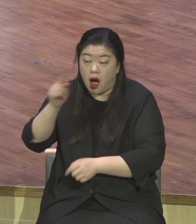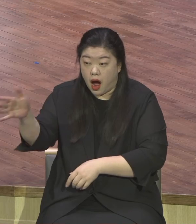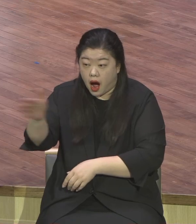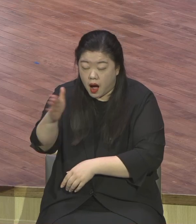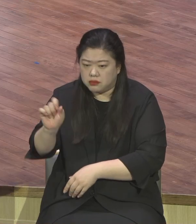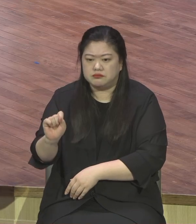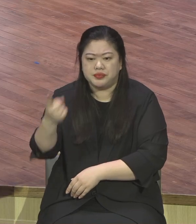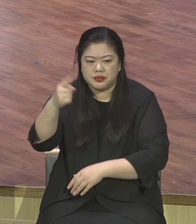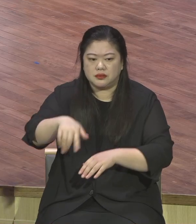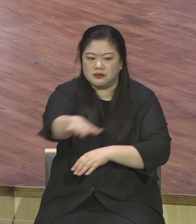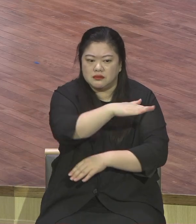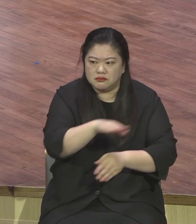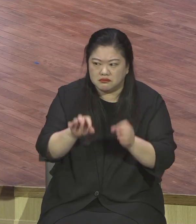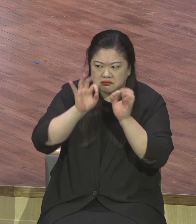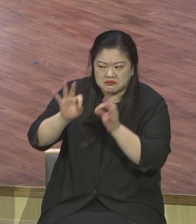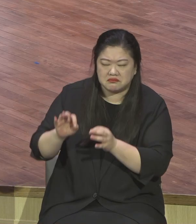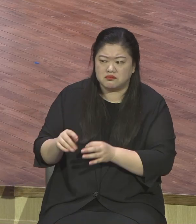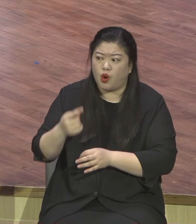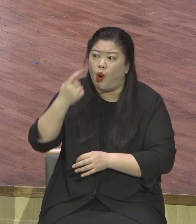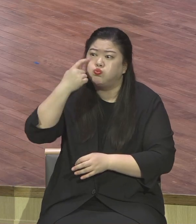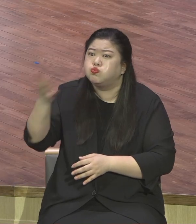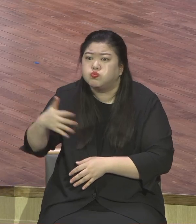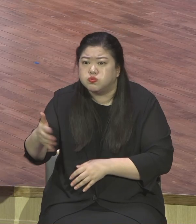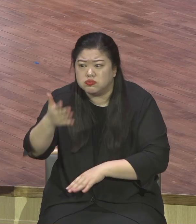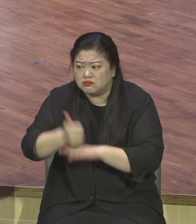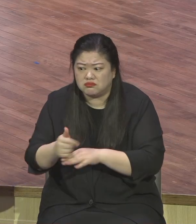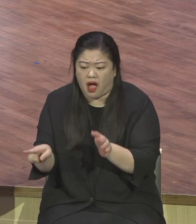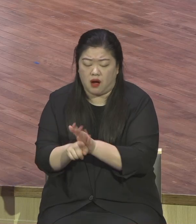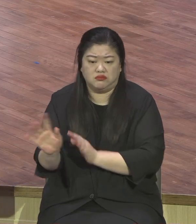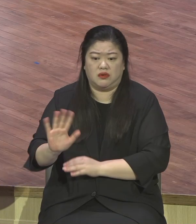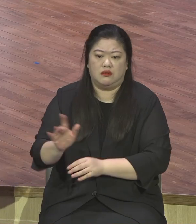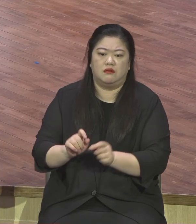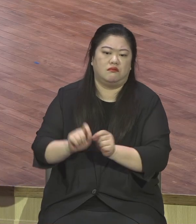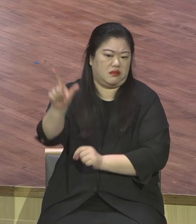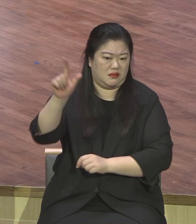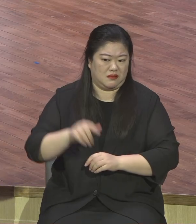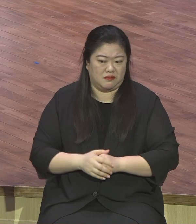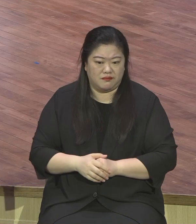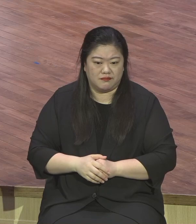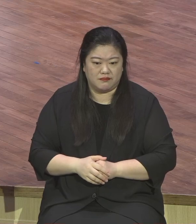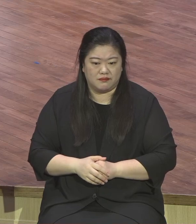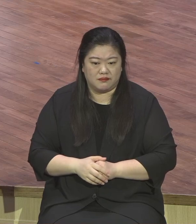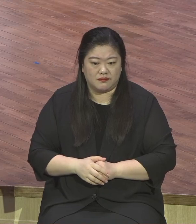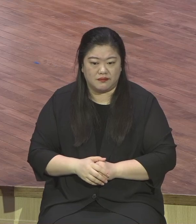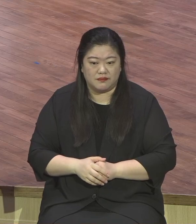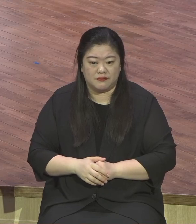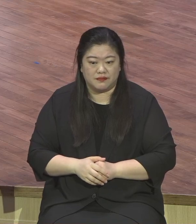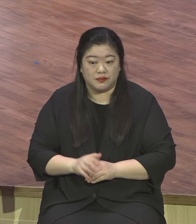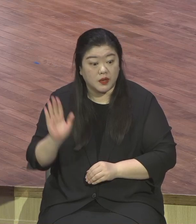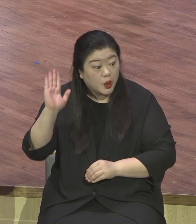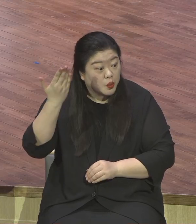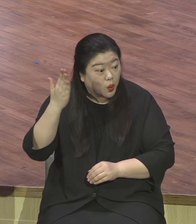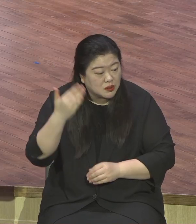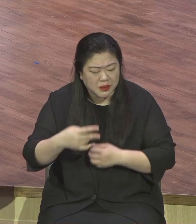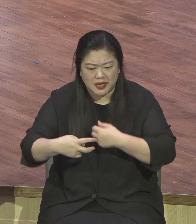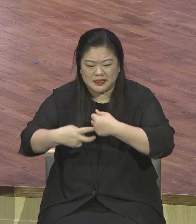인간이 이 땅에 살면서 얼마 살아요 7,80년 오줌 100세 시대라 100세까지 100아 50세까지